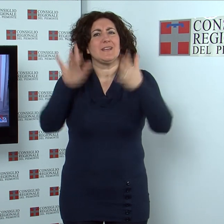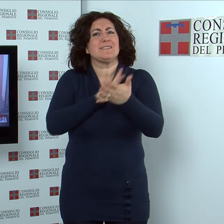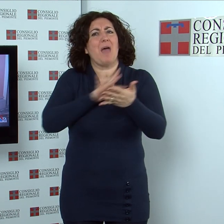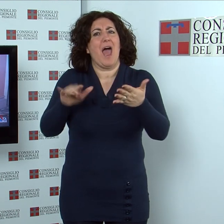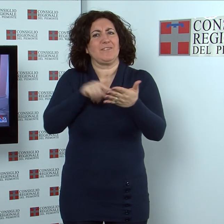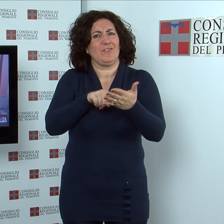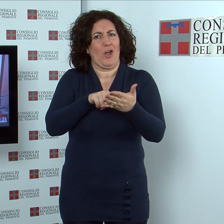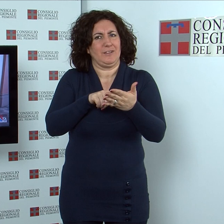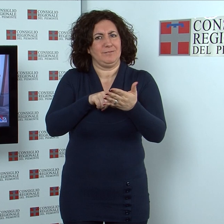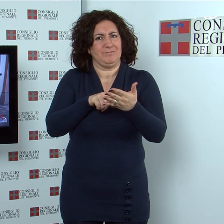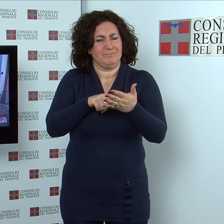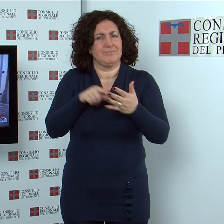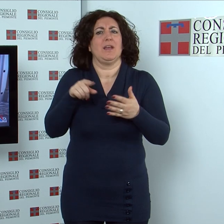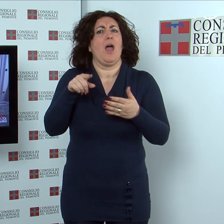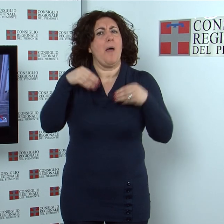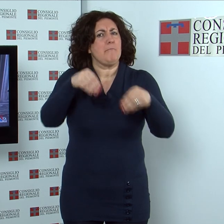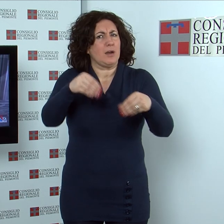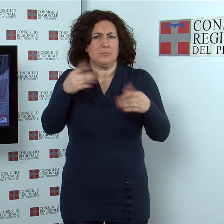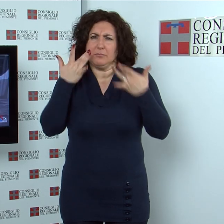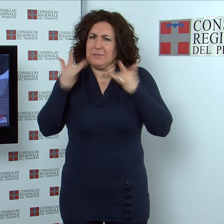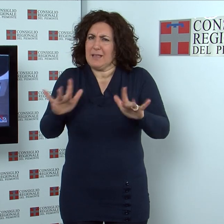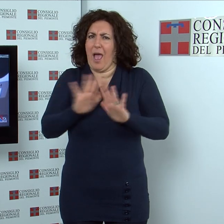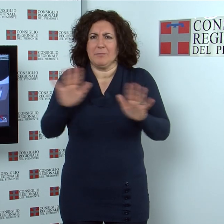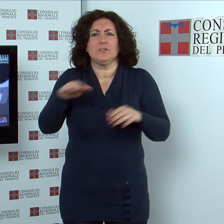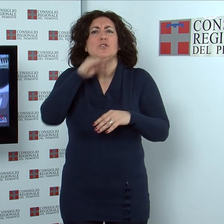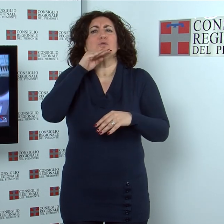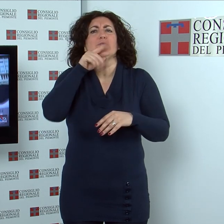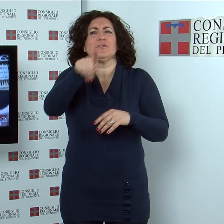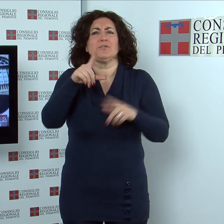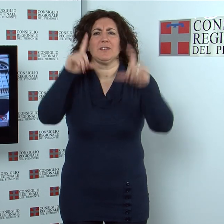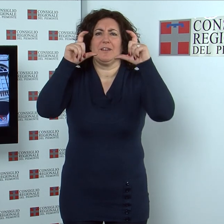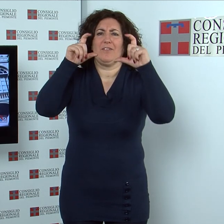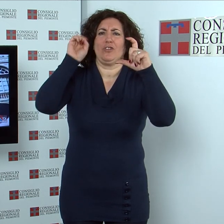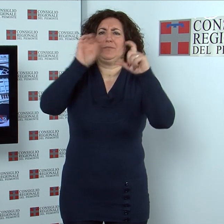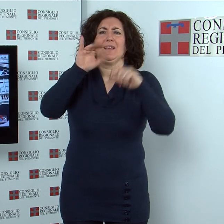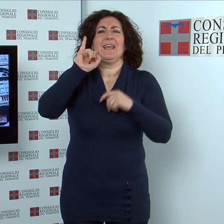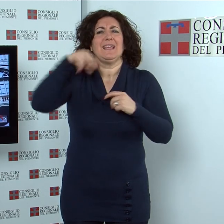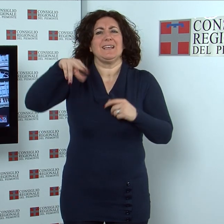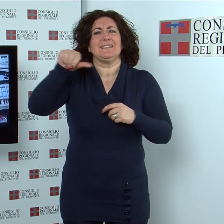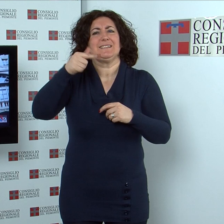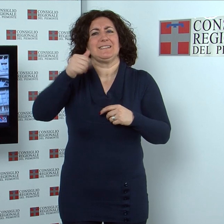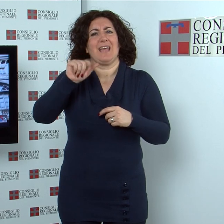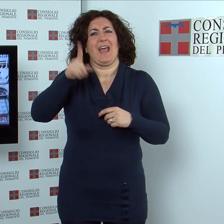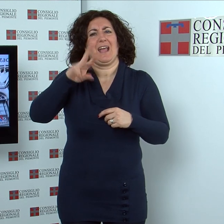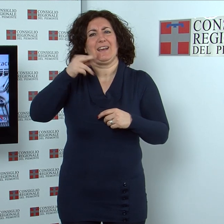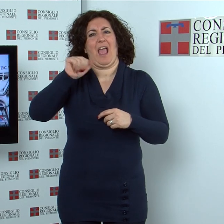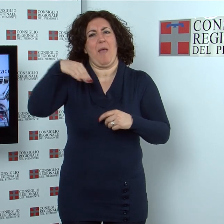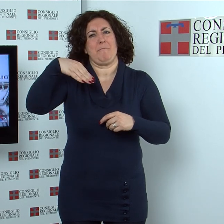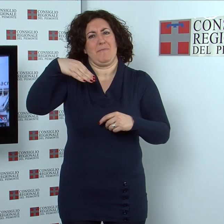Partecipare è semplice, basta scattare una foto della sede del Consiglio con Instagram, il network del photosharing e pubblicarla utilizzando